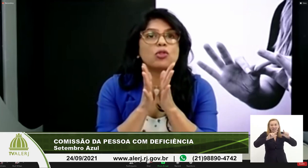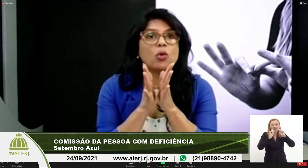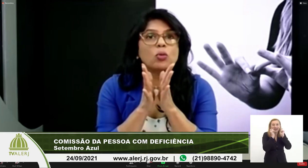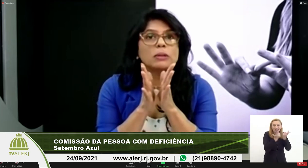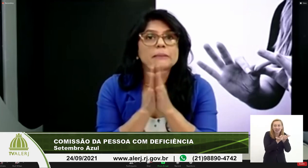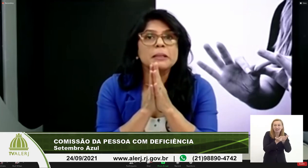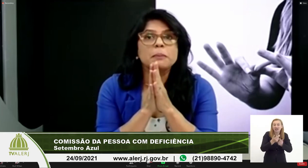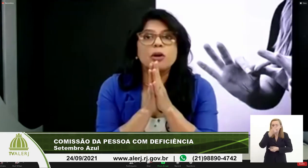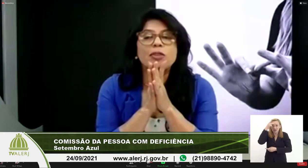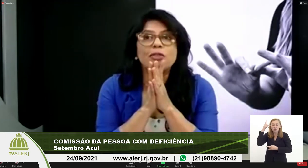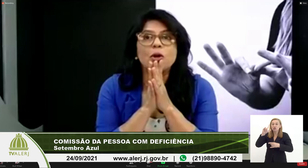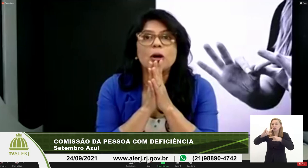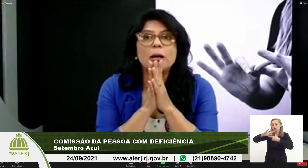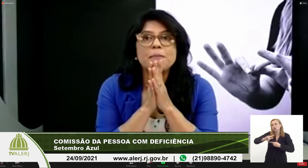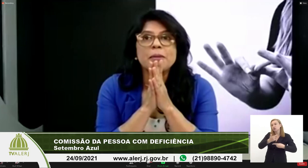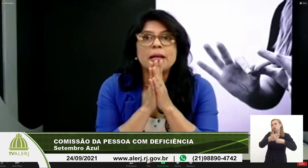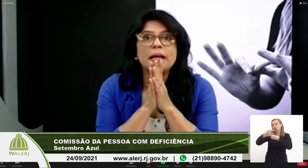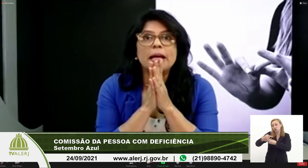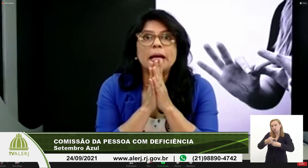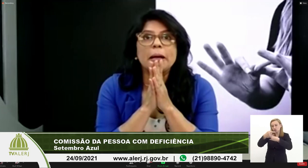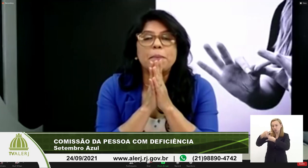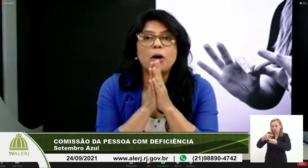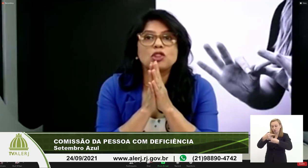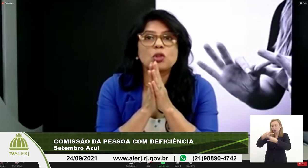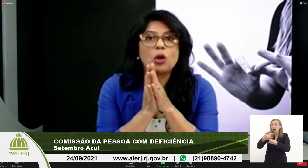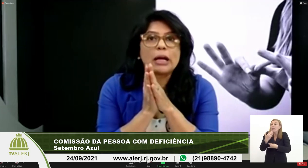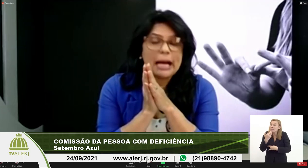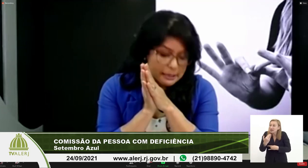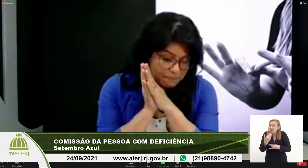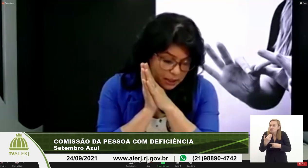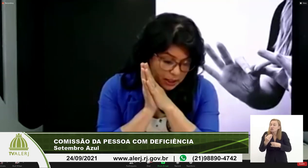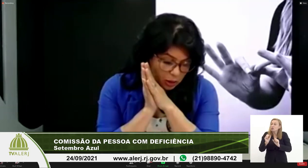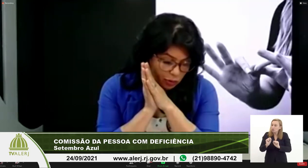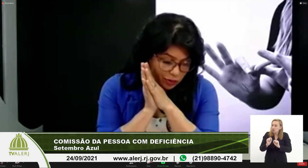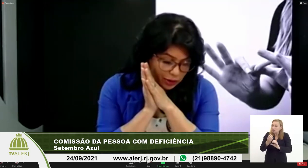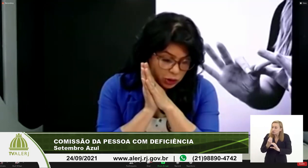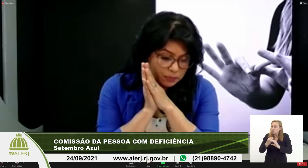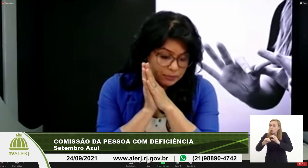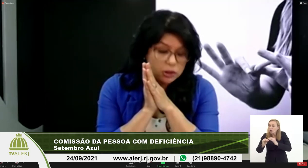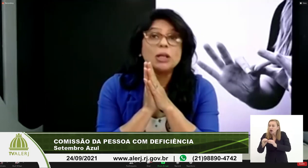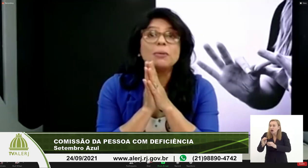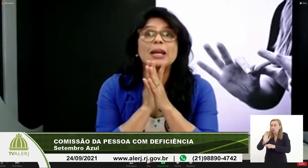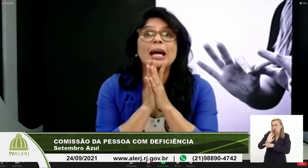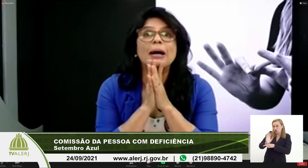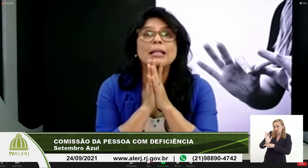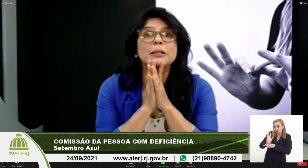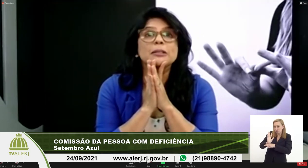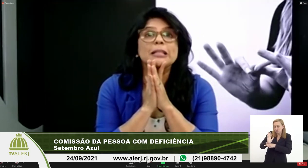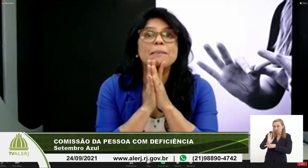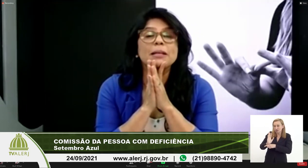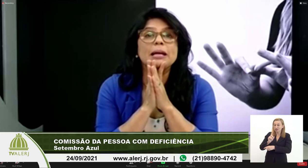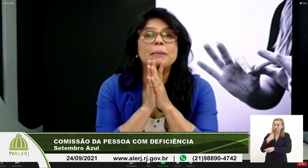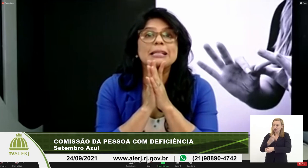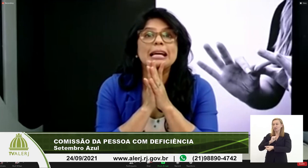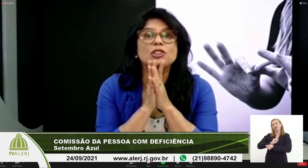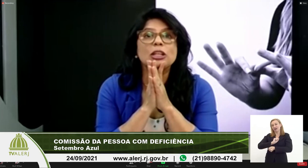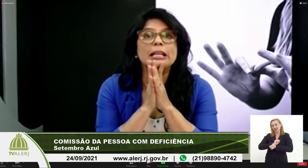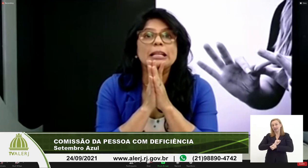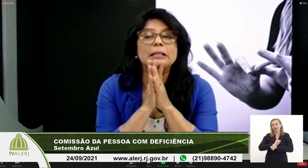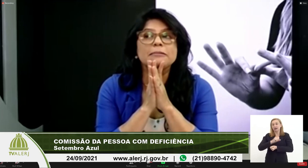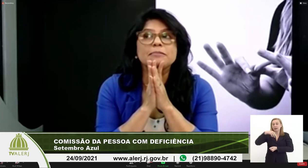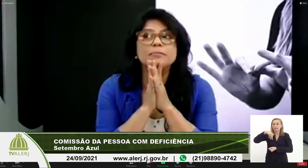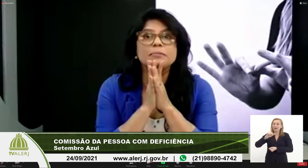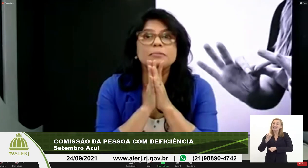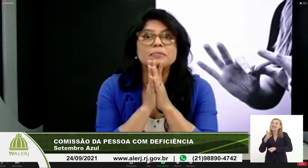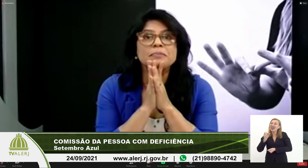a pessoa do Zoom por favor pode colocar o vídeo estamos aí aguardando tá é Marcelo e